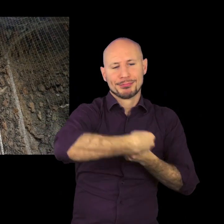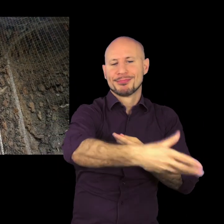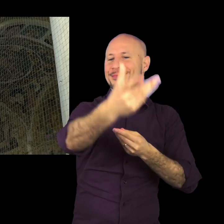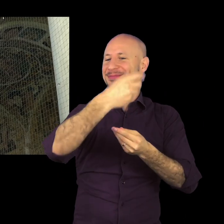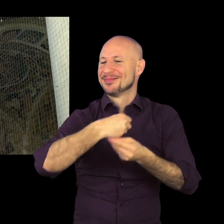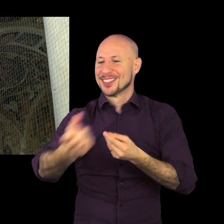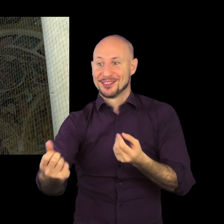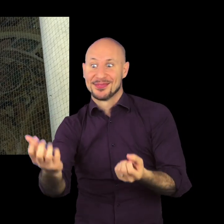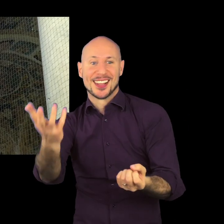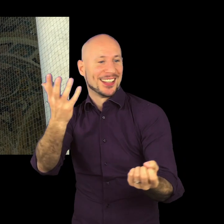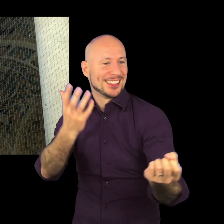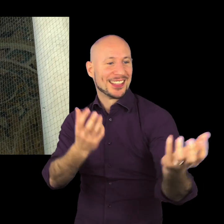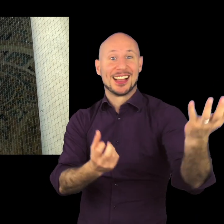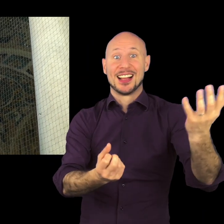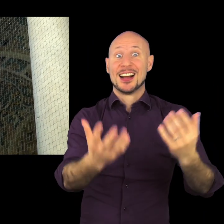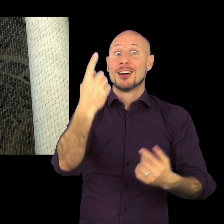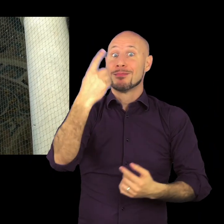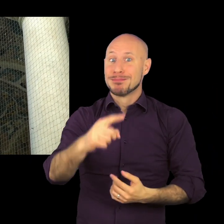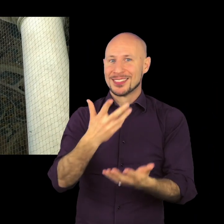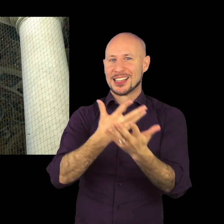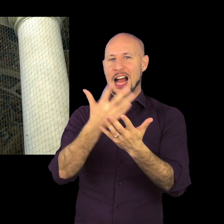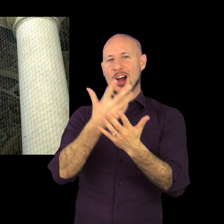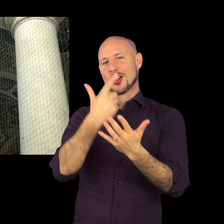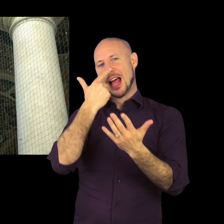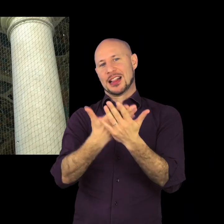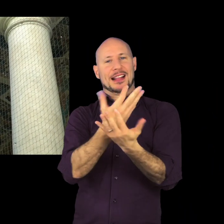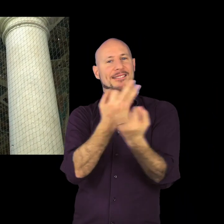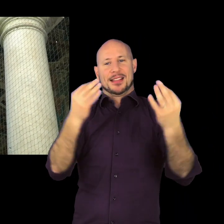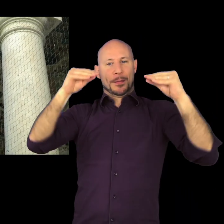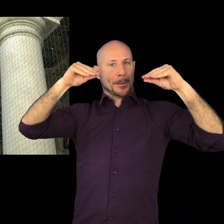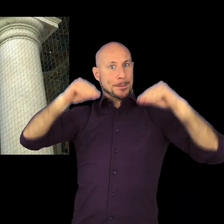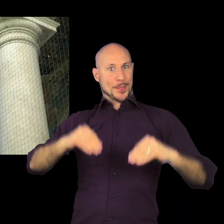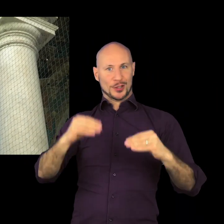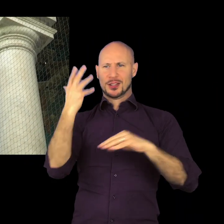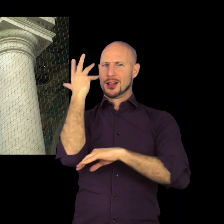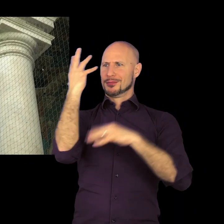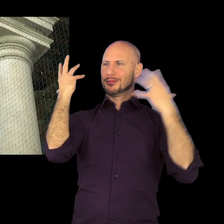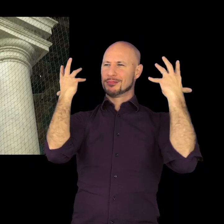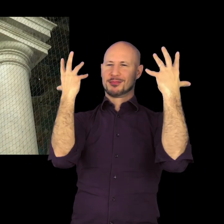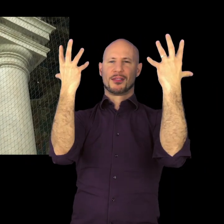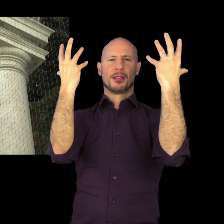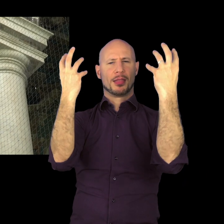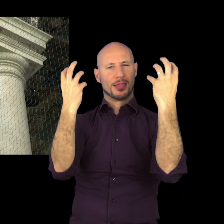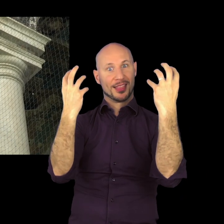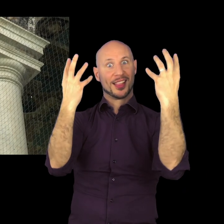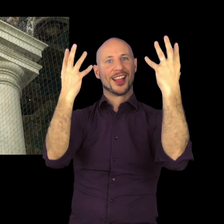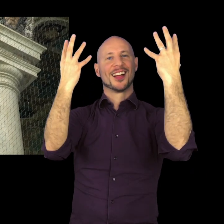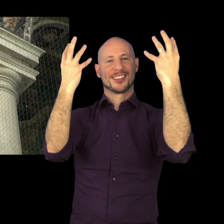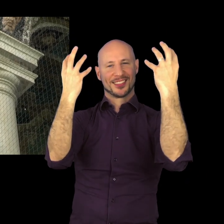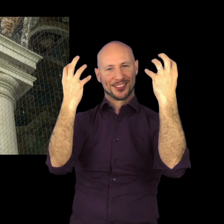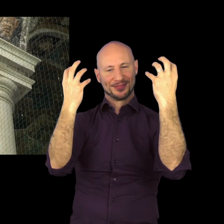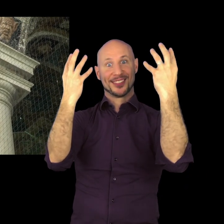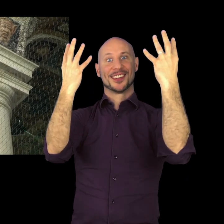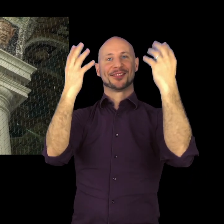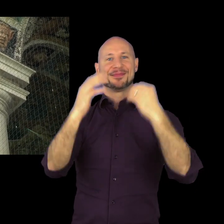proprio di fertilità, di prosperità, di rinascita vera e propria e quindi è un mito che ben si